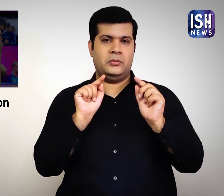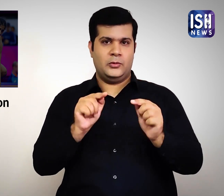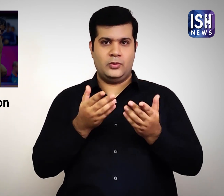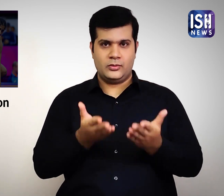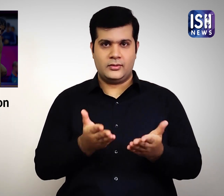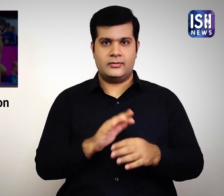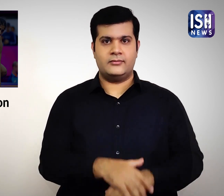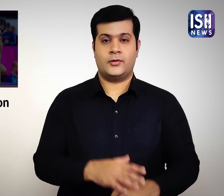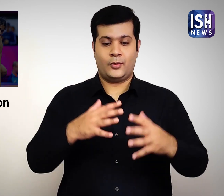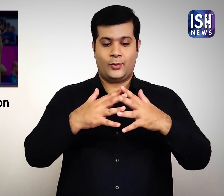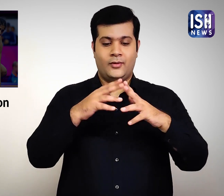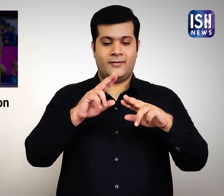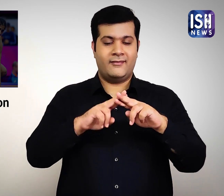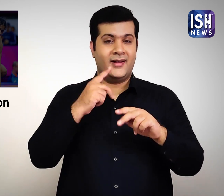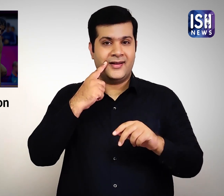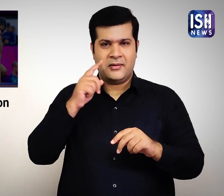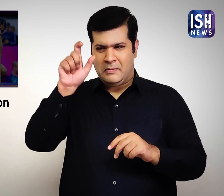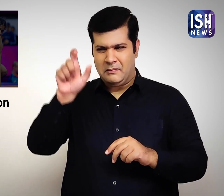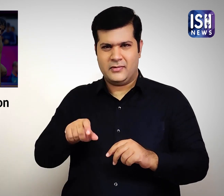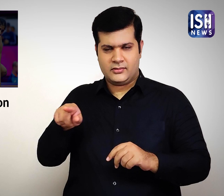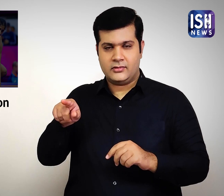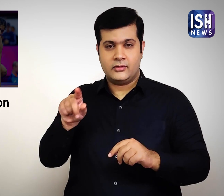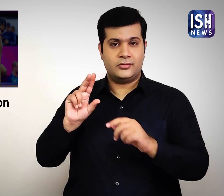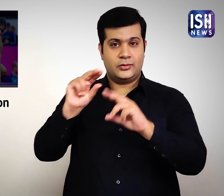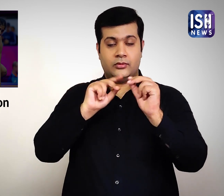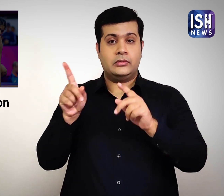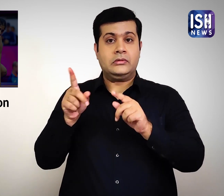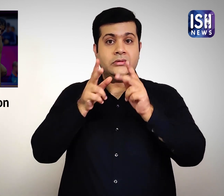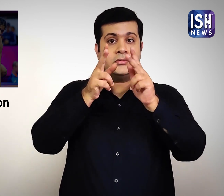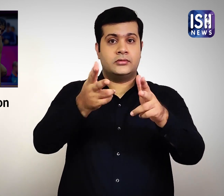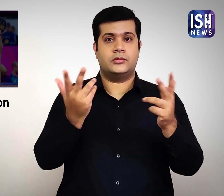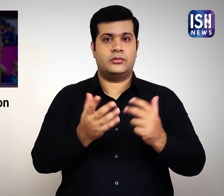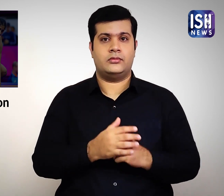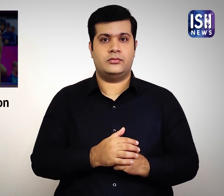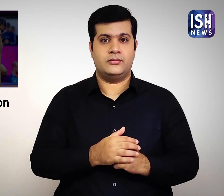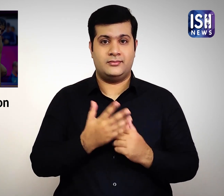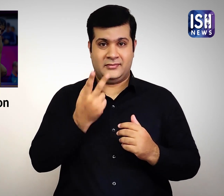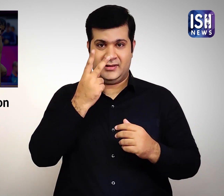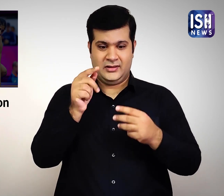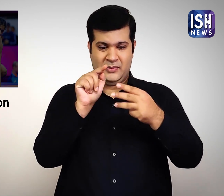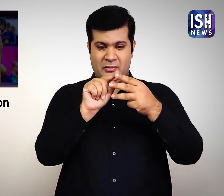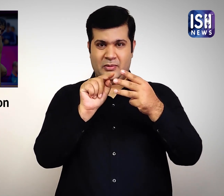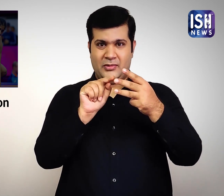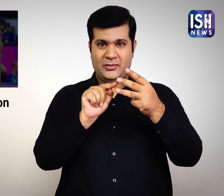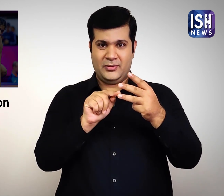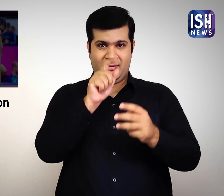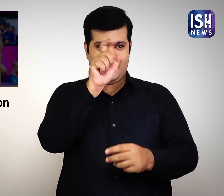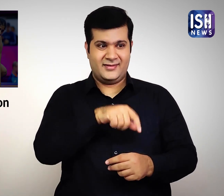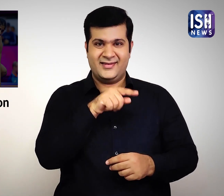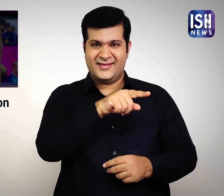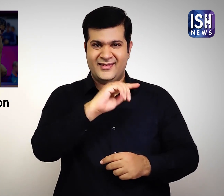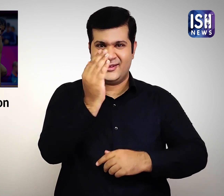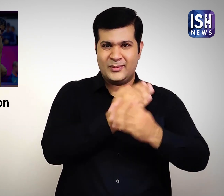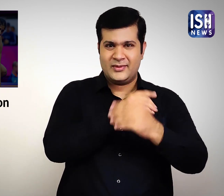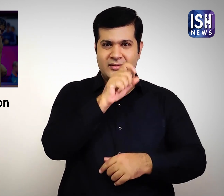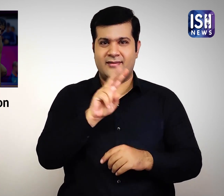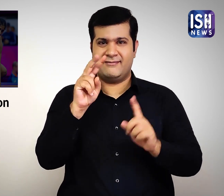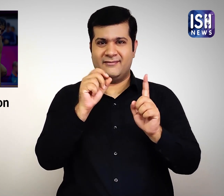को बढ़ा दिया जाएगा। WFI की एक सूत्र ने कहा, उसकी अनुशासन हीनता के कारण उसे निलंबित कर